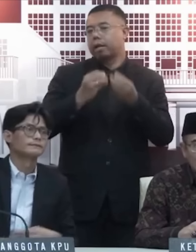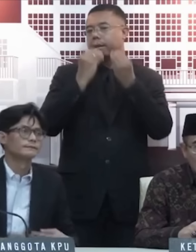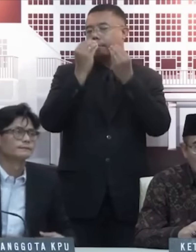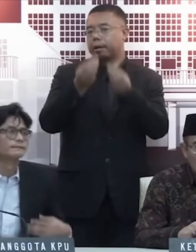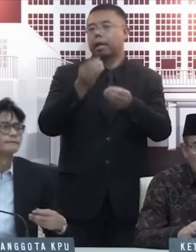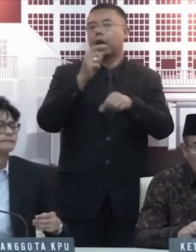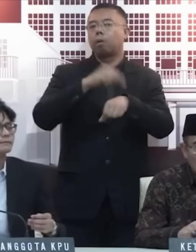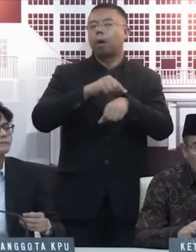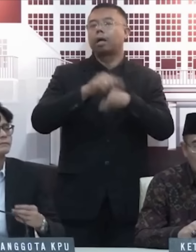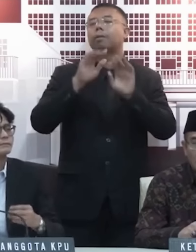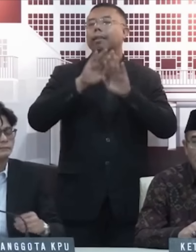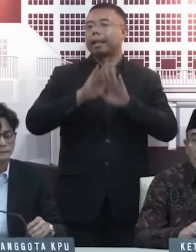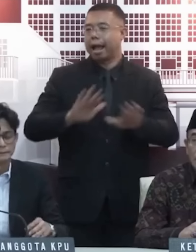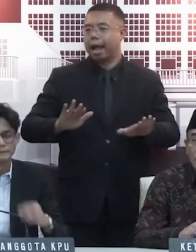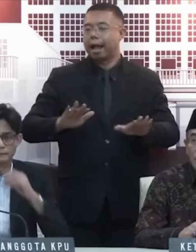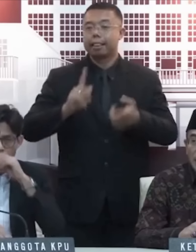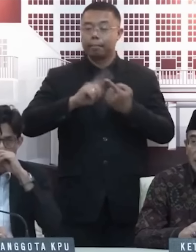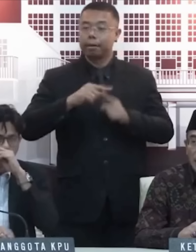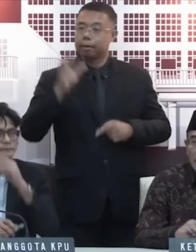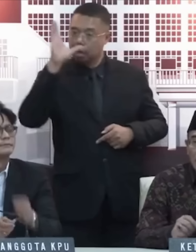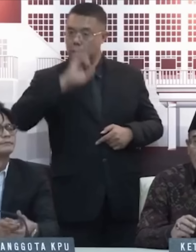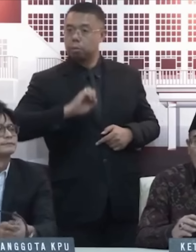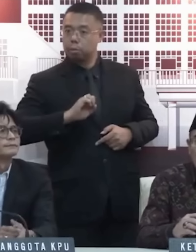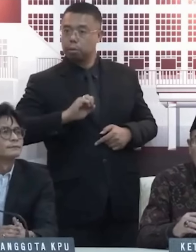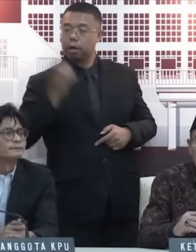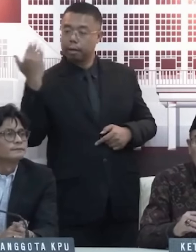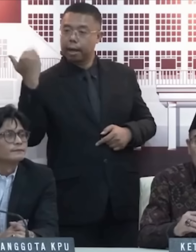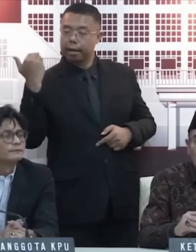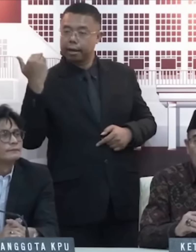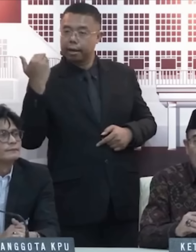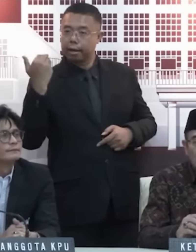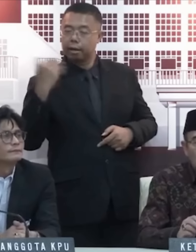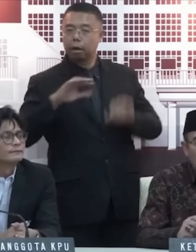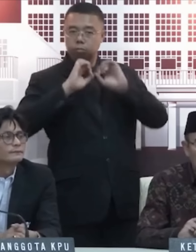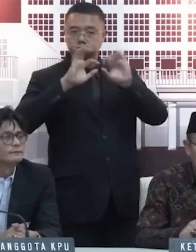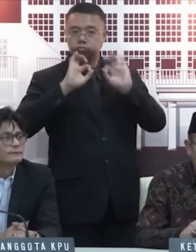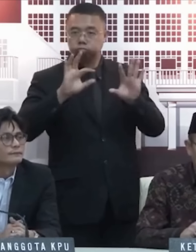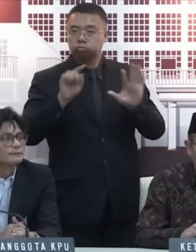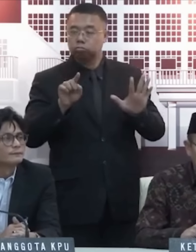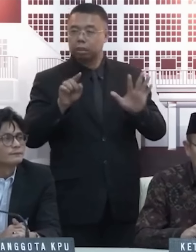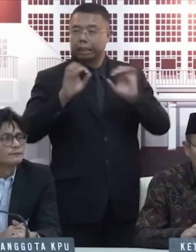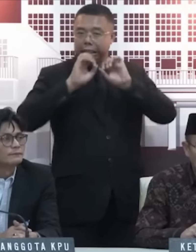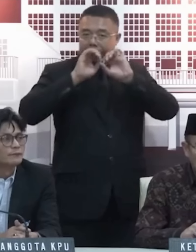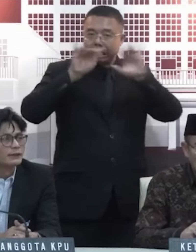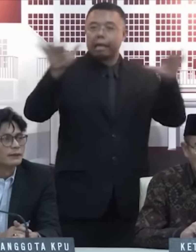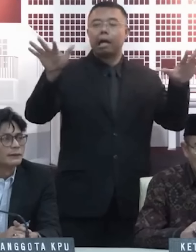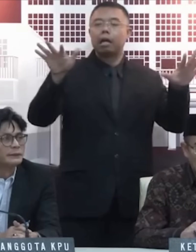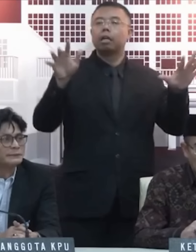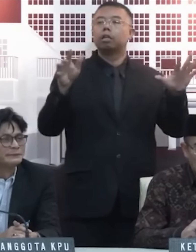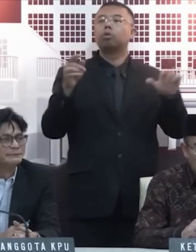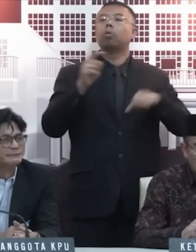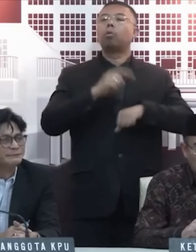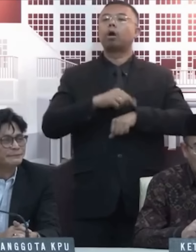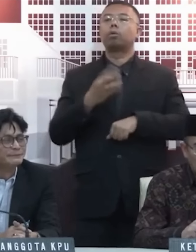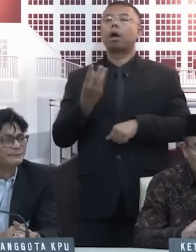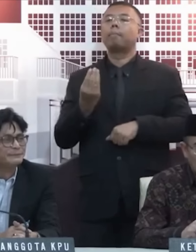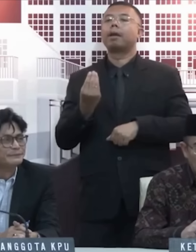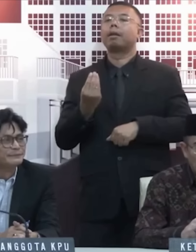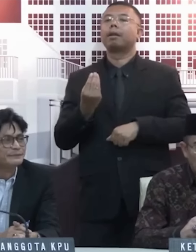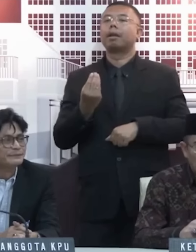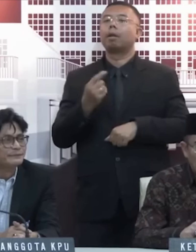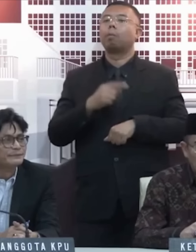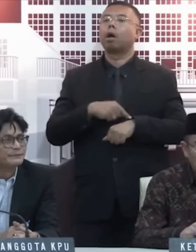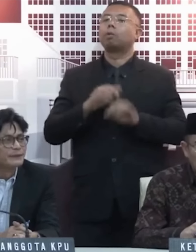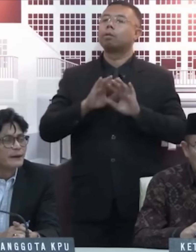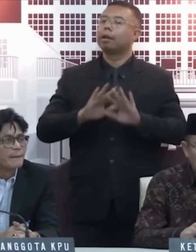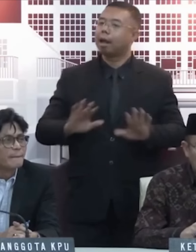masa tenang. Nah teman-teman bisa membuat penilaian. Kemarin yang dipublikasikan atau disebarkan itu kapan, masa apa.